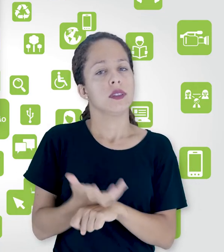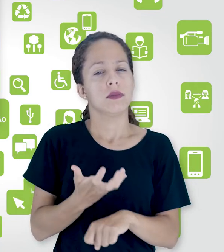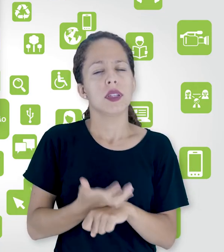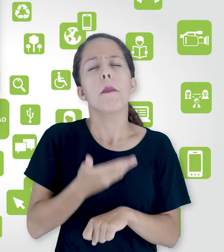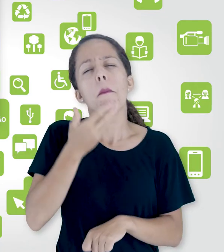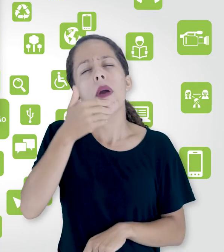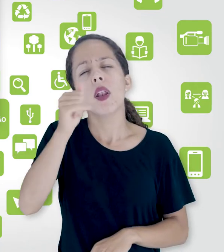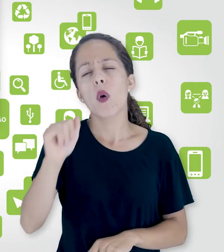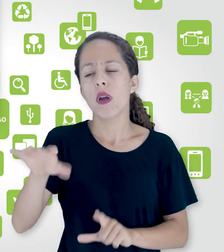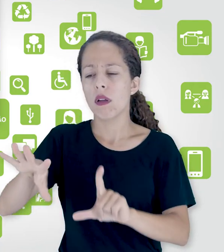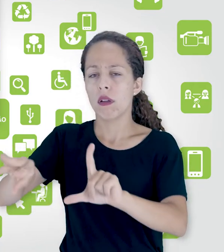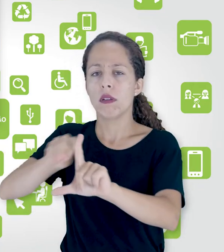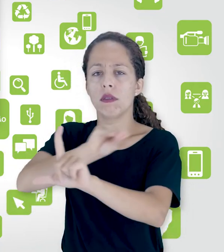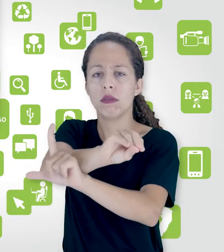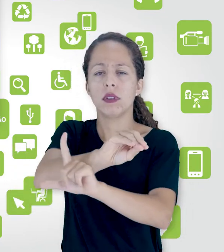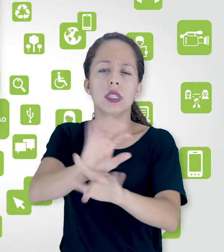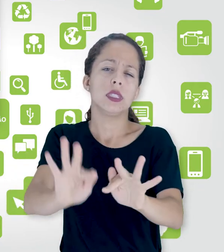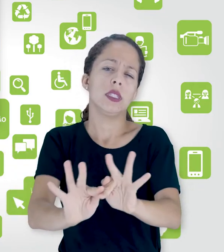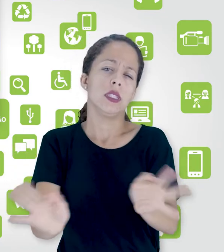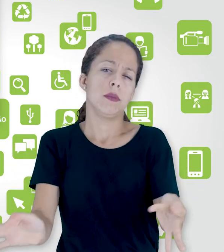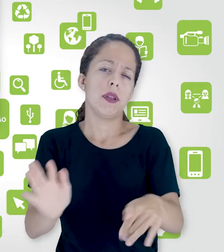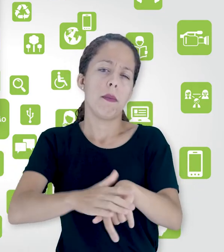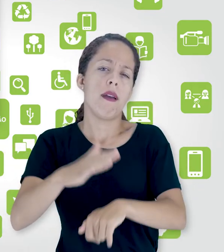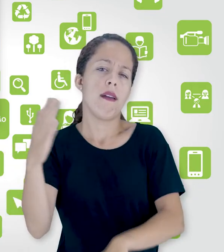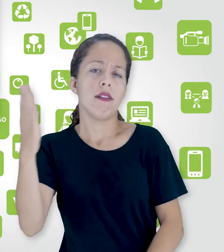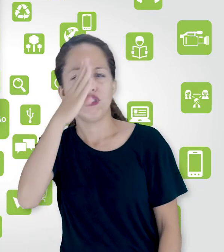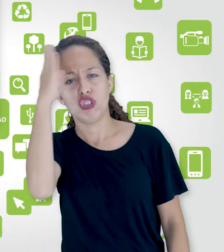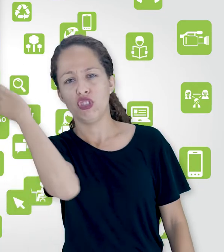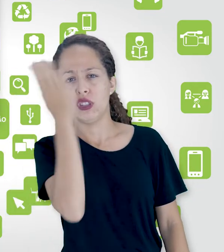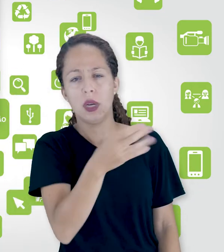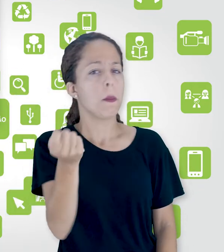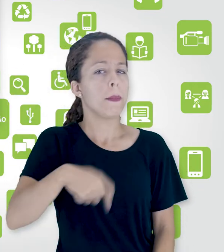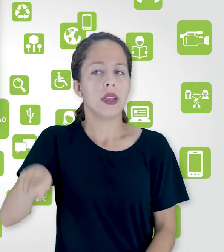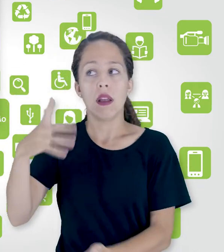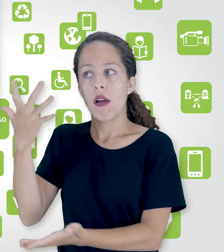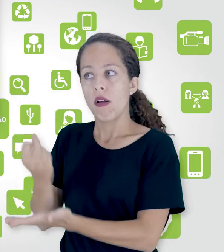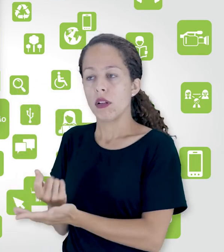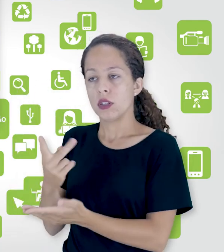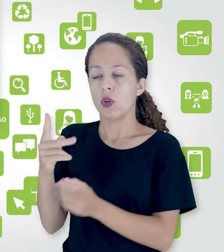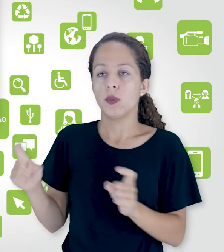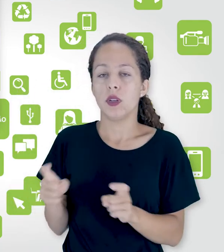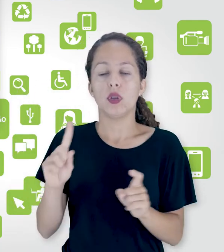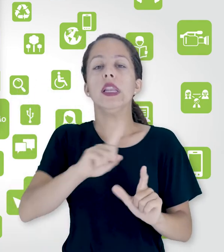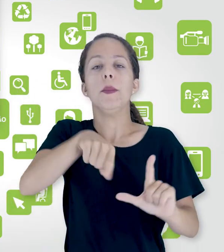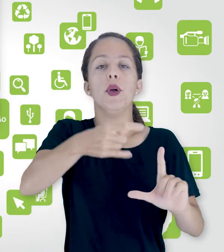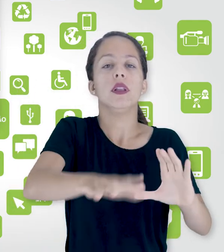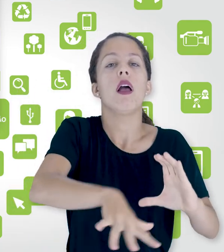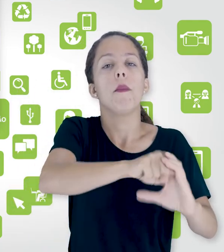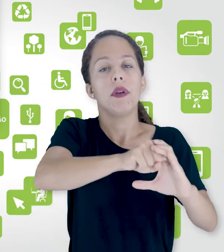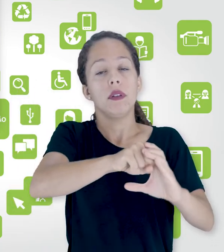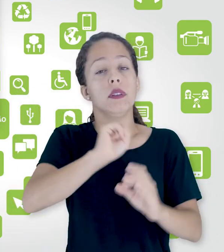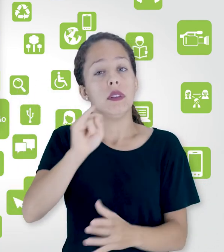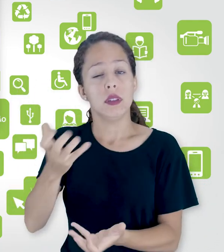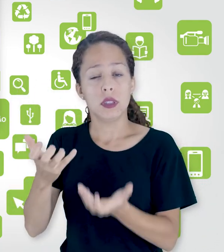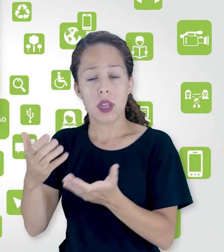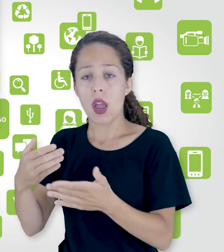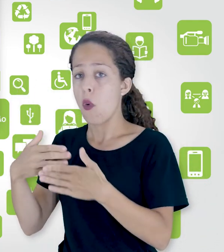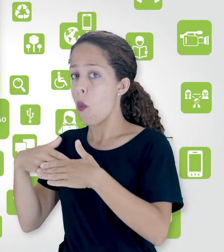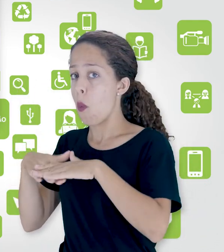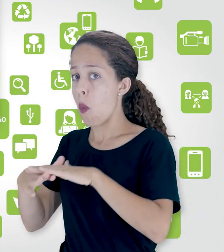o importar, que ele é mais simples e mais direto, né? Você não precisa fazer download. Mas se você quiser guardar o backup da